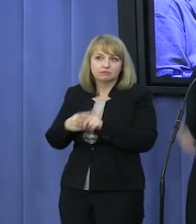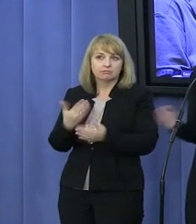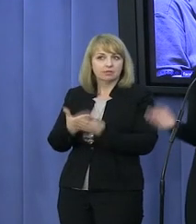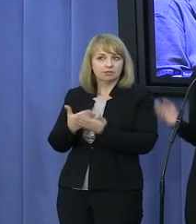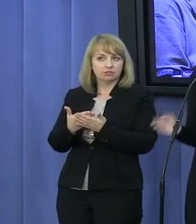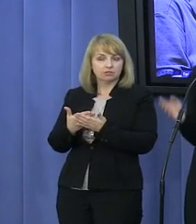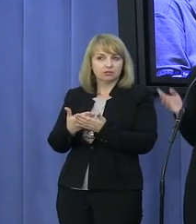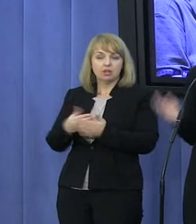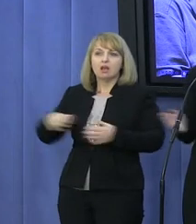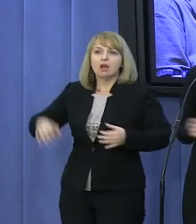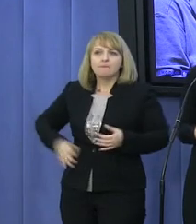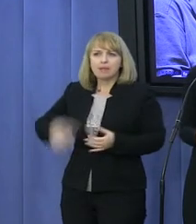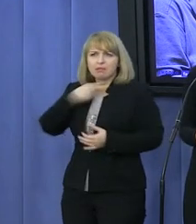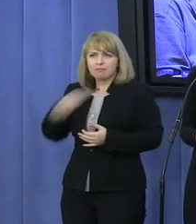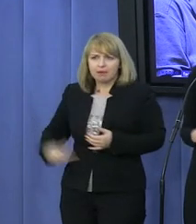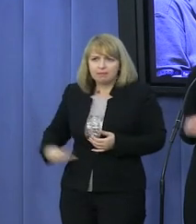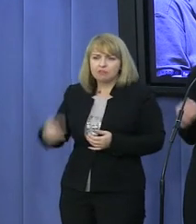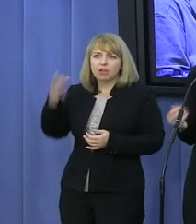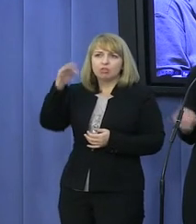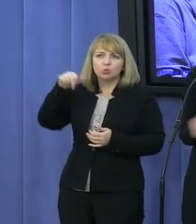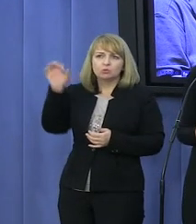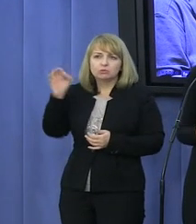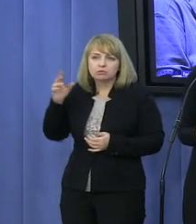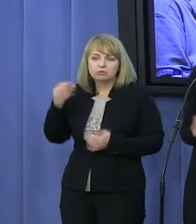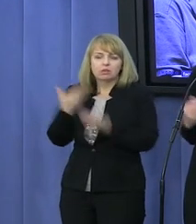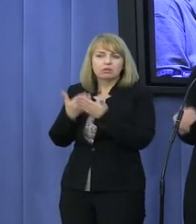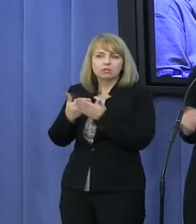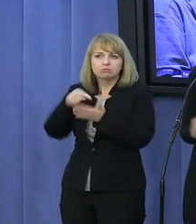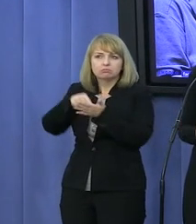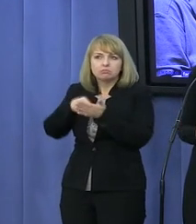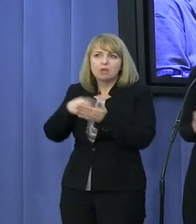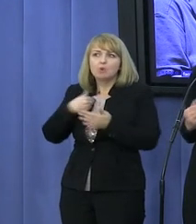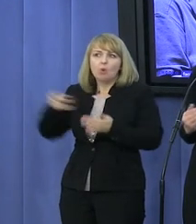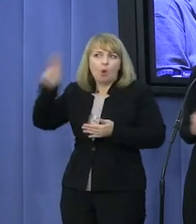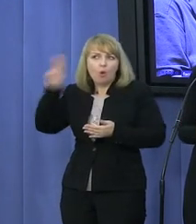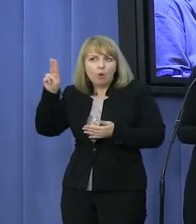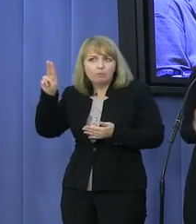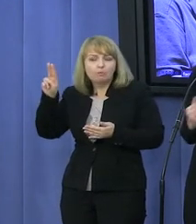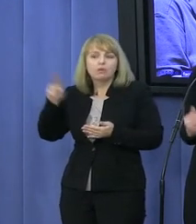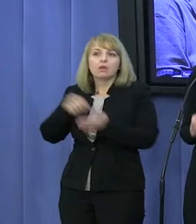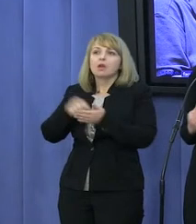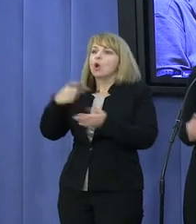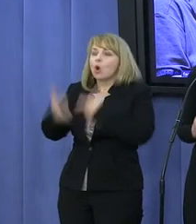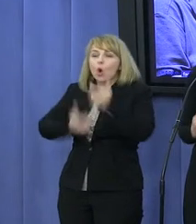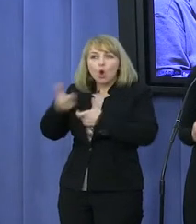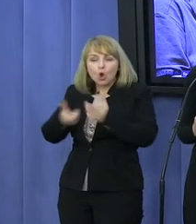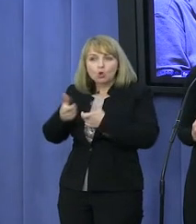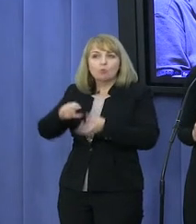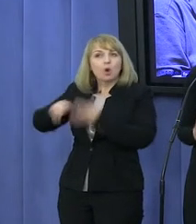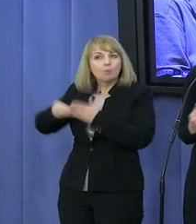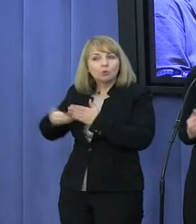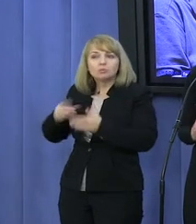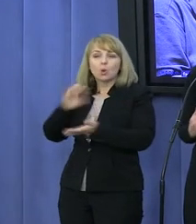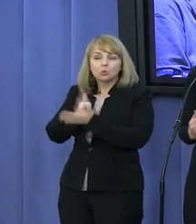Panie premierze Donaldzie Tusk, jak się to ma do pana obietnic o ratyfikacji konwencji dotyczącej zwalczania